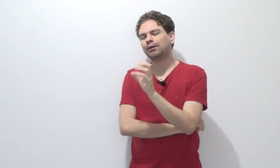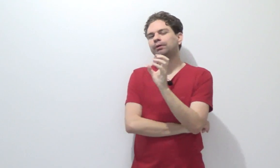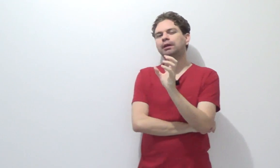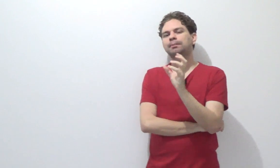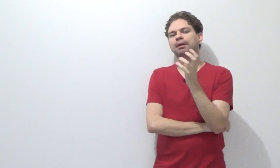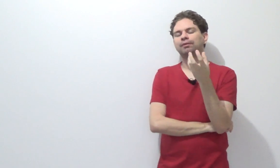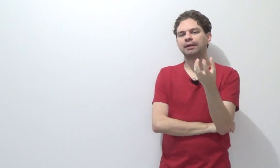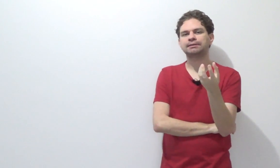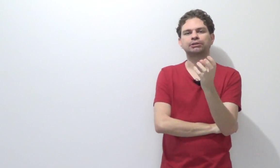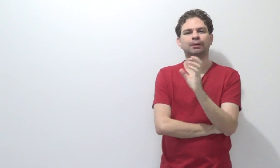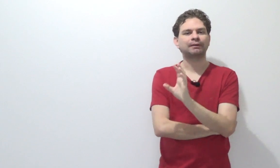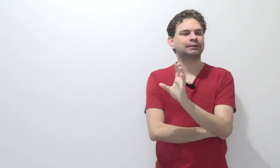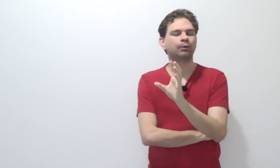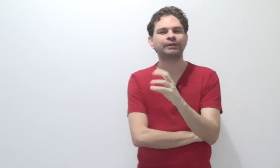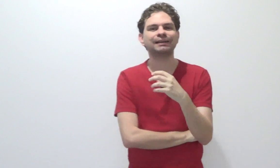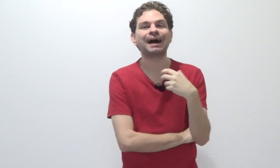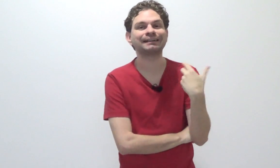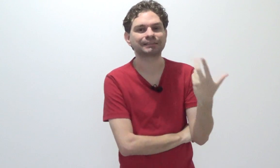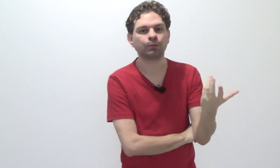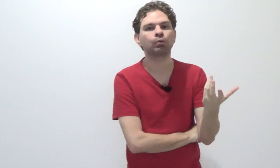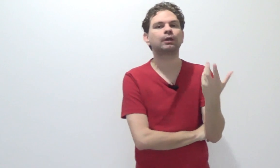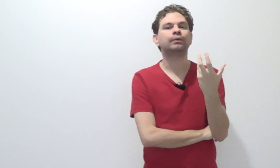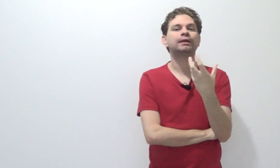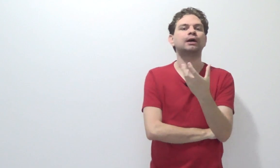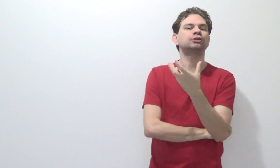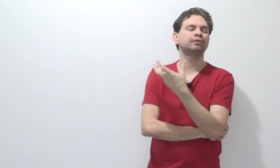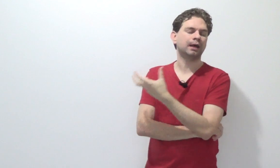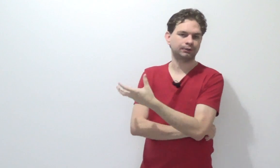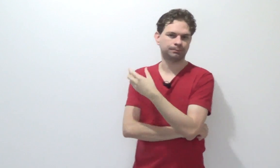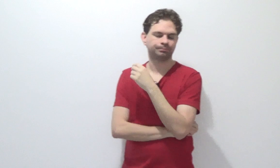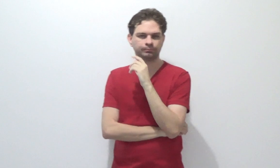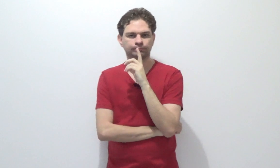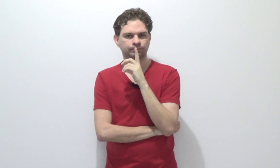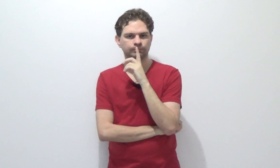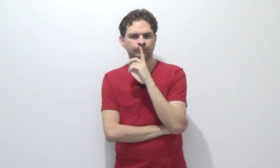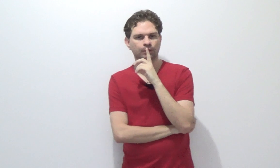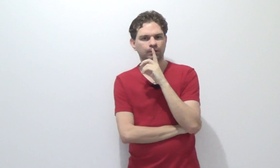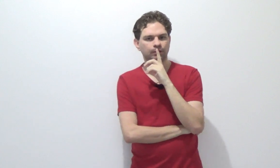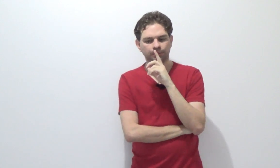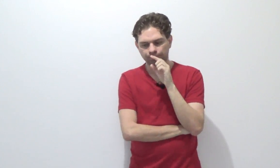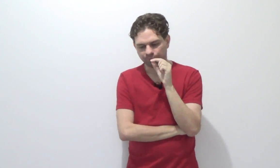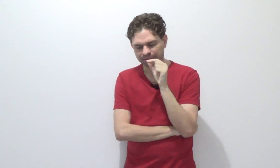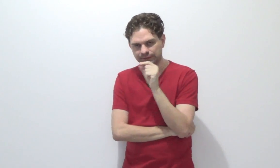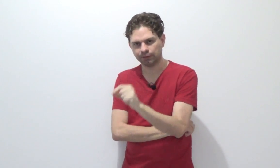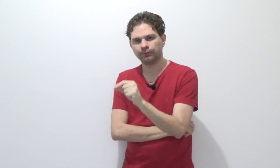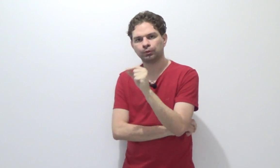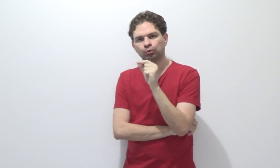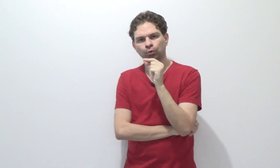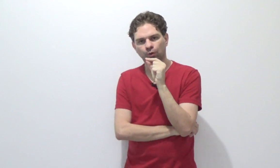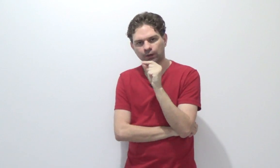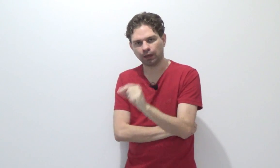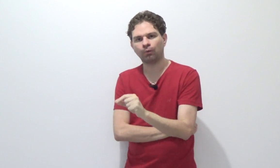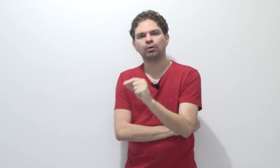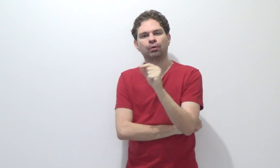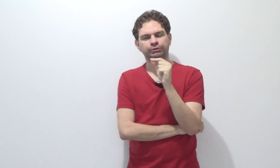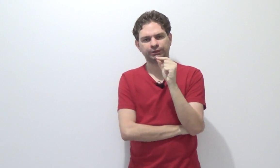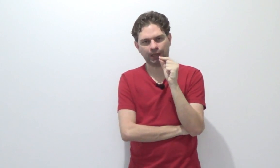teoria que prevalece é a chamada teoria da ação ou teoria da atividade. Vai ser no local onde se